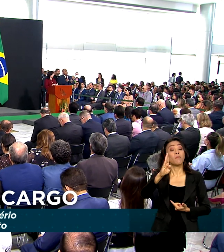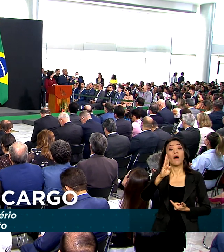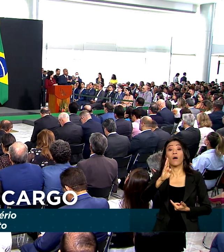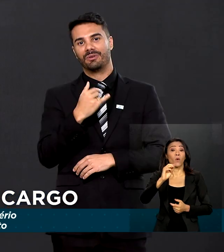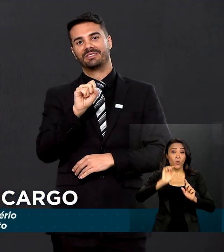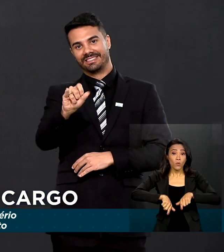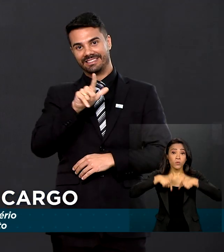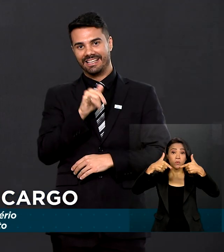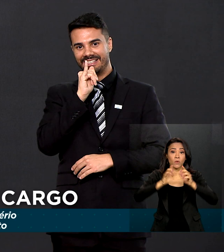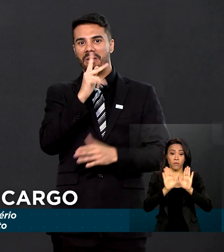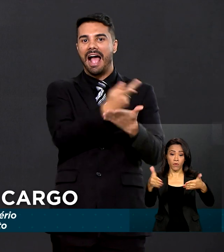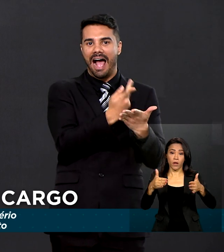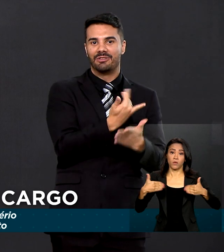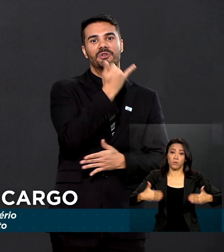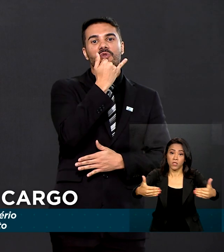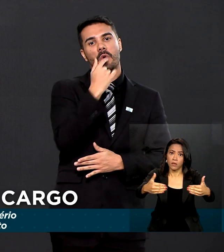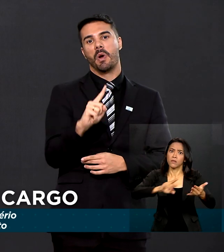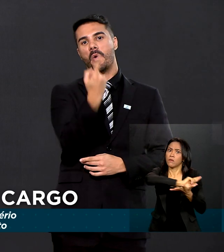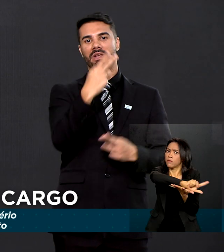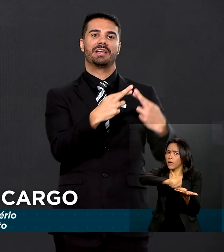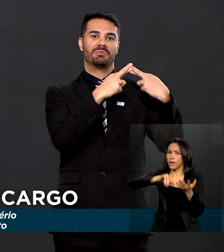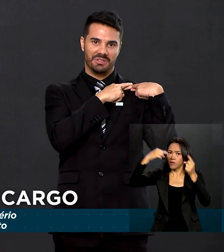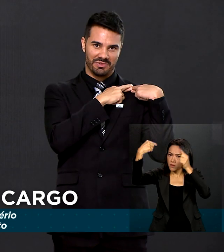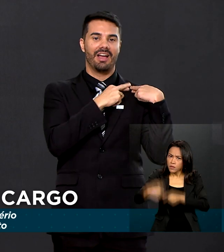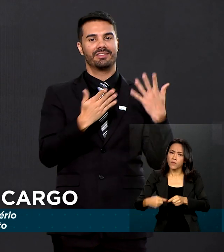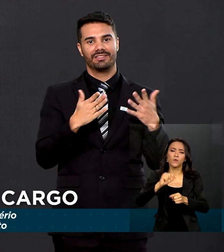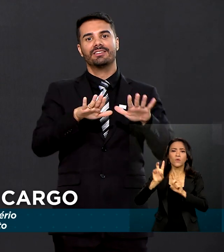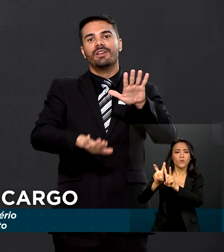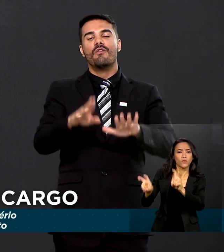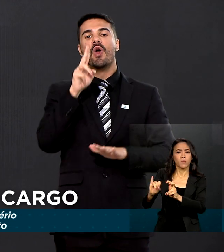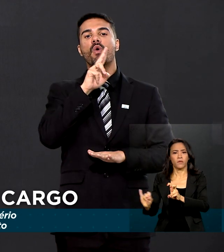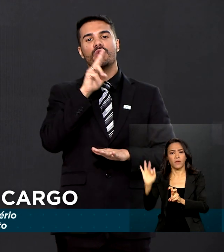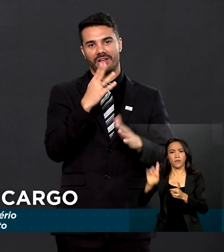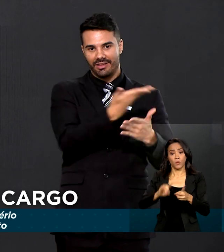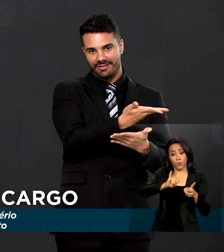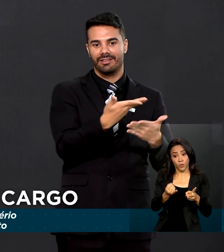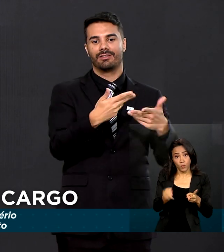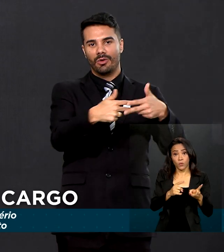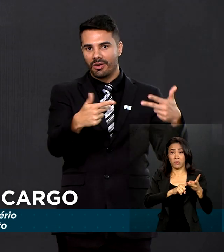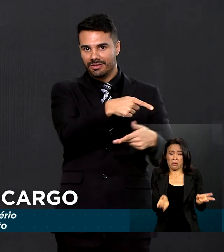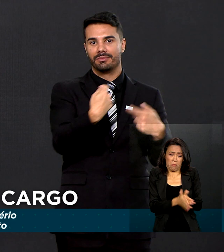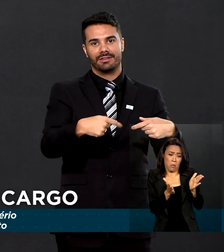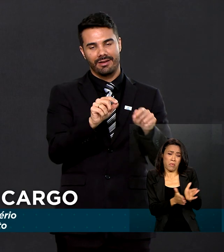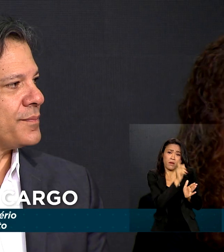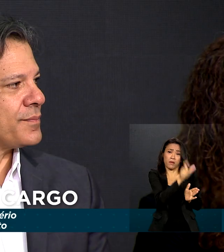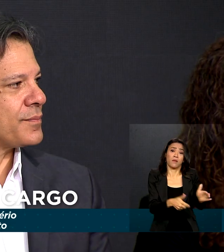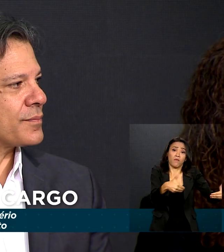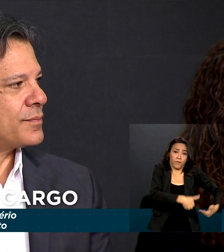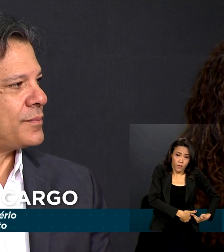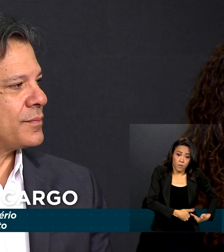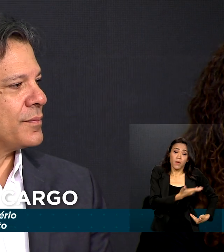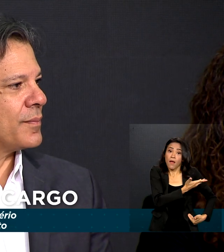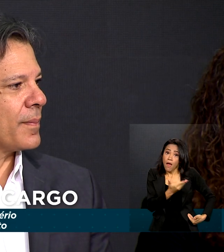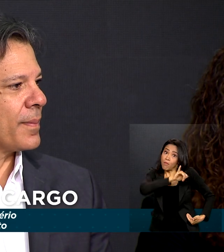ministério e que são muitos os desafios, como combater a inflação, os juros altos, a miséria e a fome. Ela